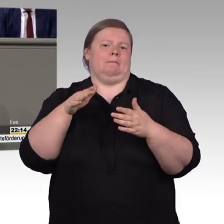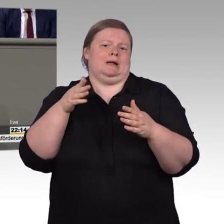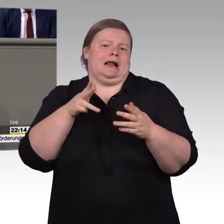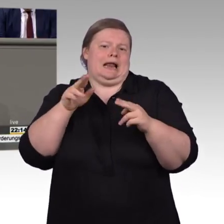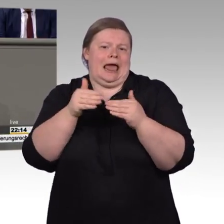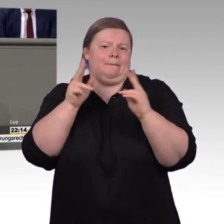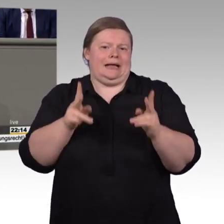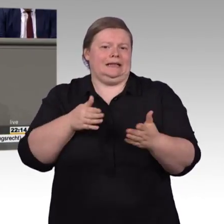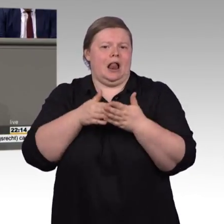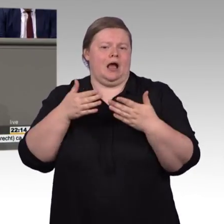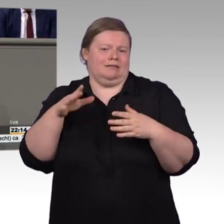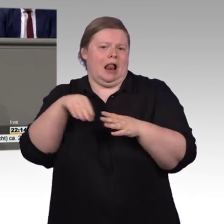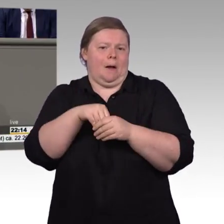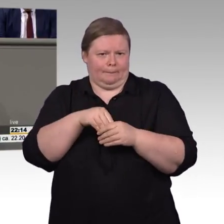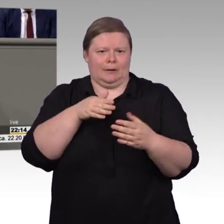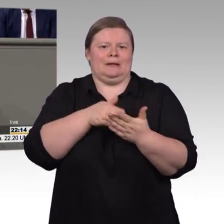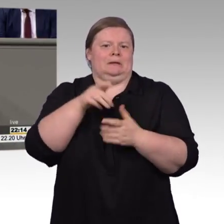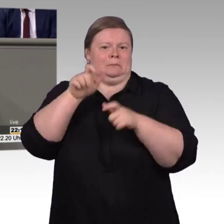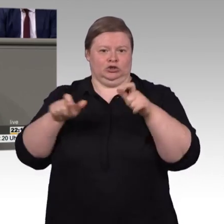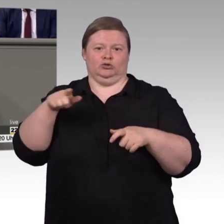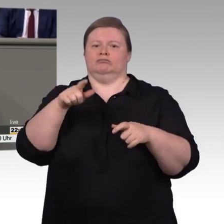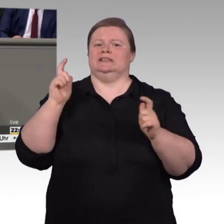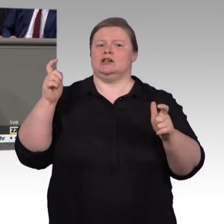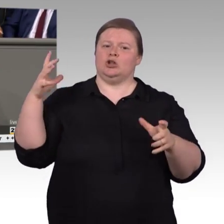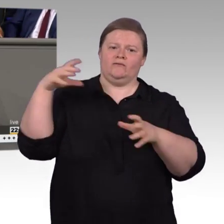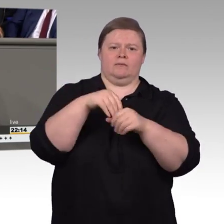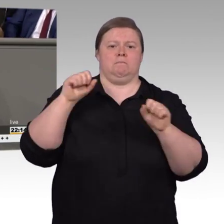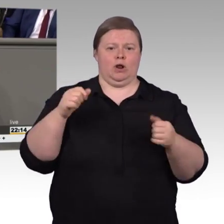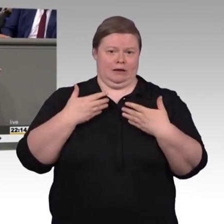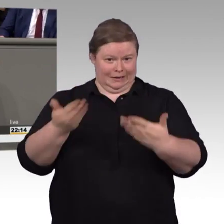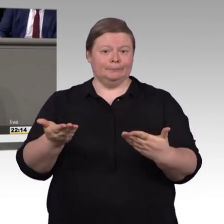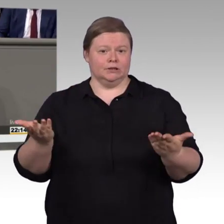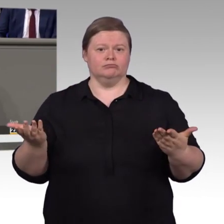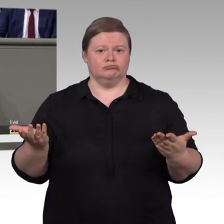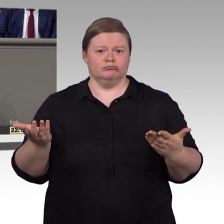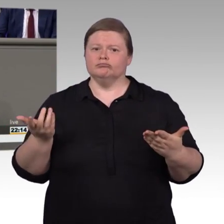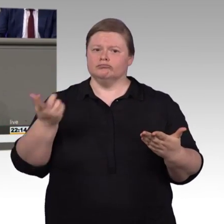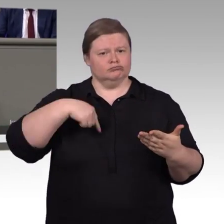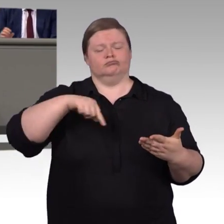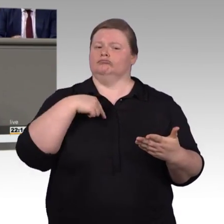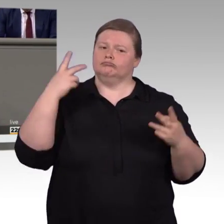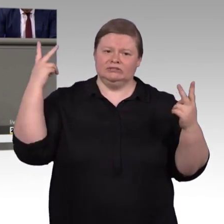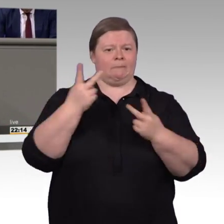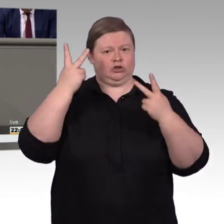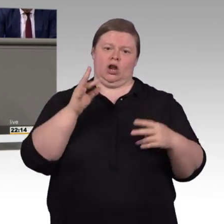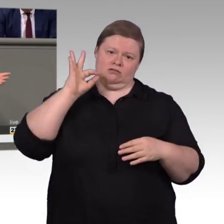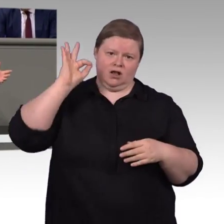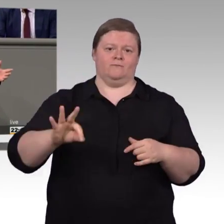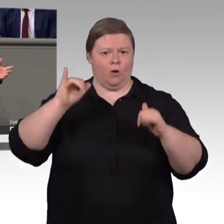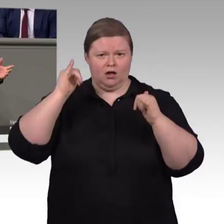einer barrierefreien Gesellschaft zu beschleunigen, um etwa der Freiwilligkeit einen zusätzlichen Anreiz zu geben. Aber muss man gleich